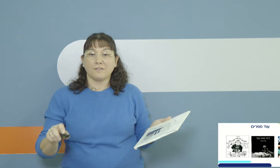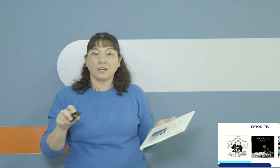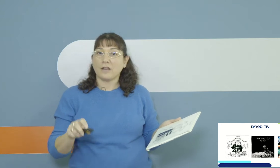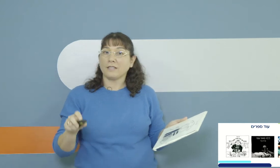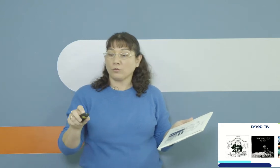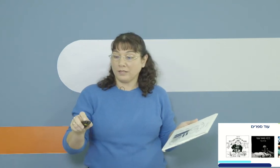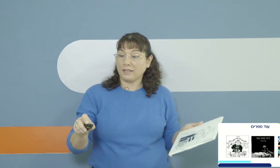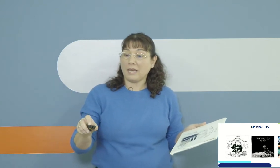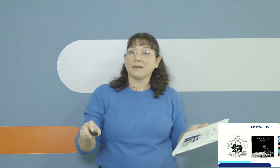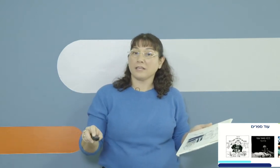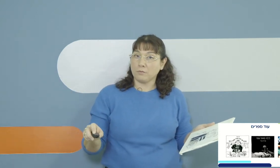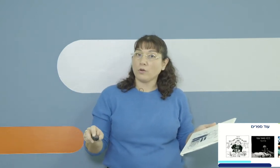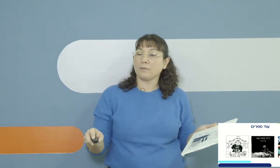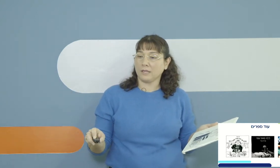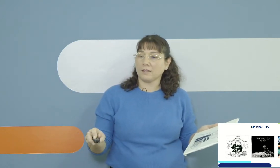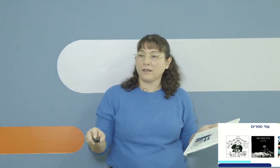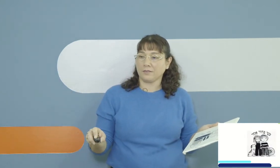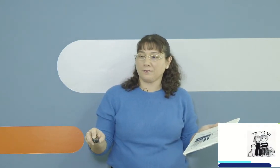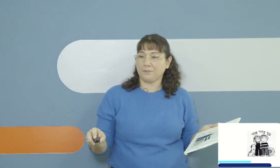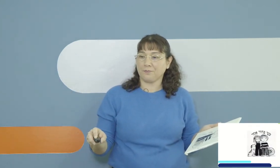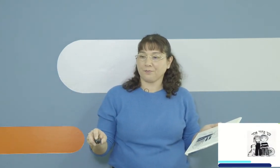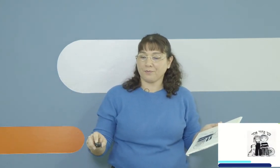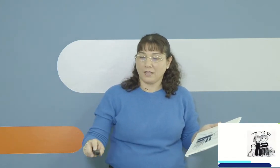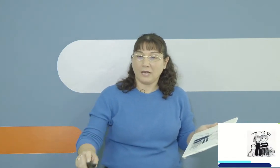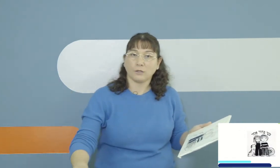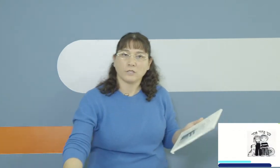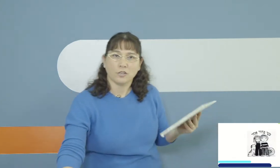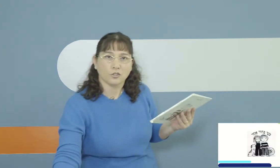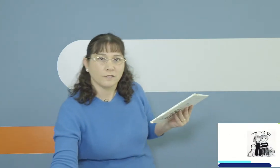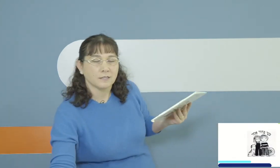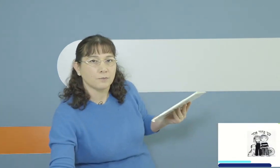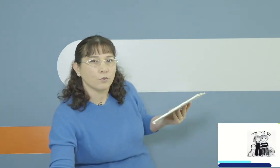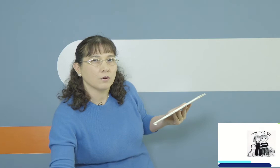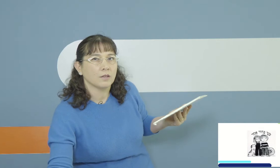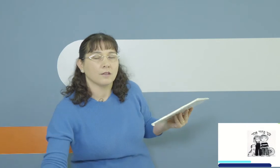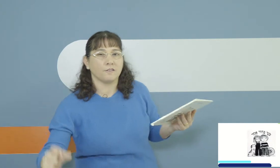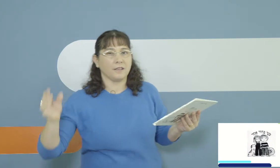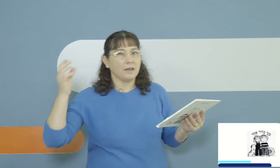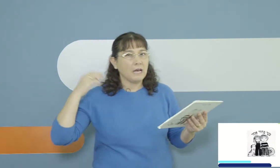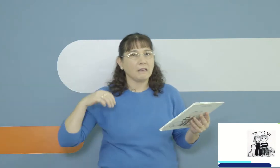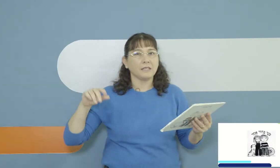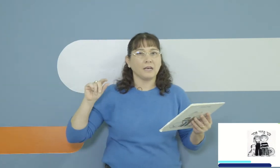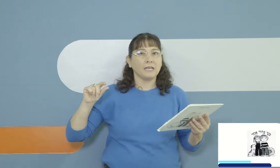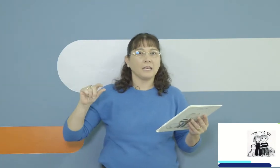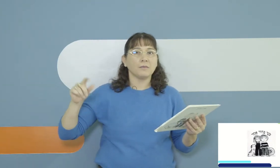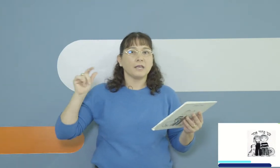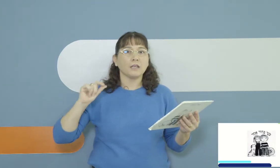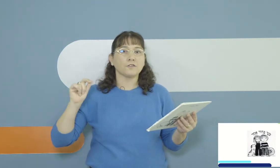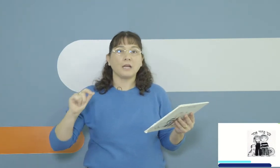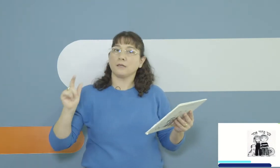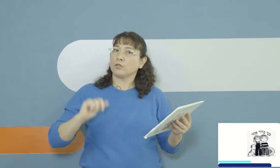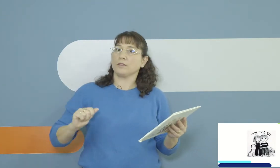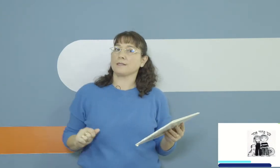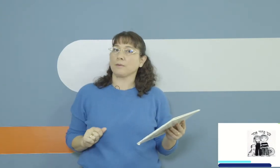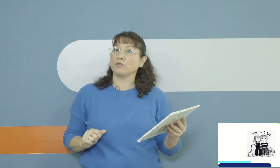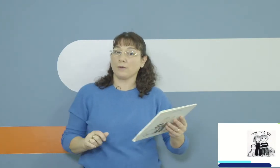ועכשיו אנחנו נקרא את בוקר בעיר אחד אני רוצה שנקשיב לסיפור ואחר כך אני אראה לכם איך